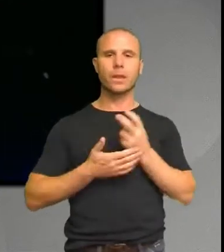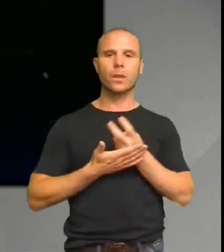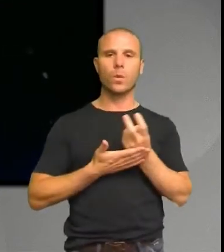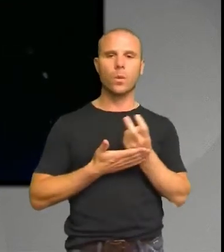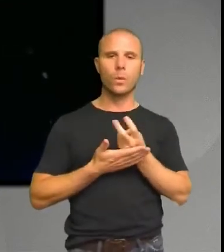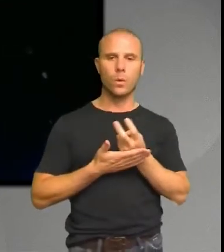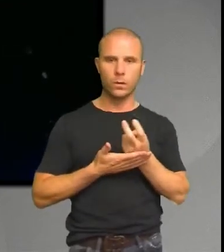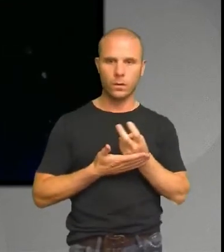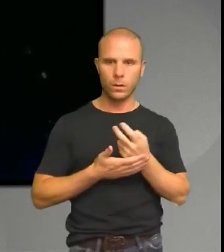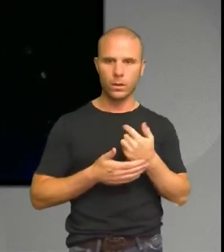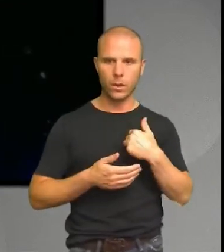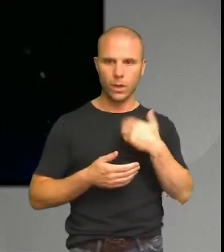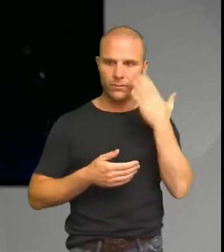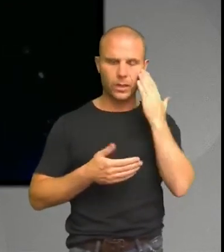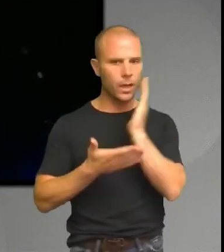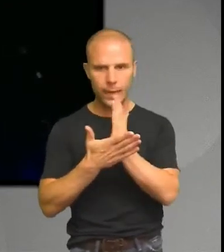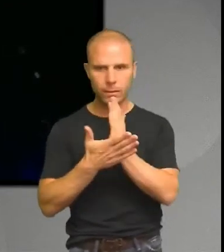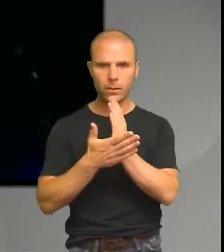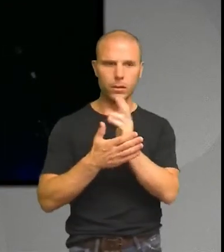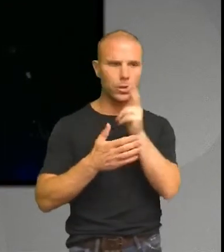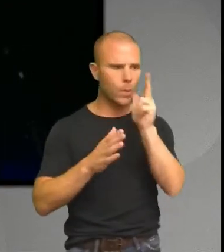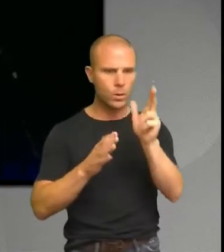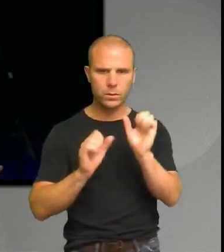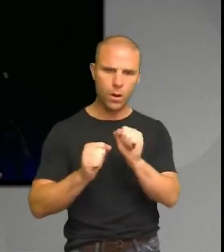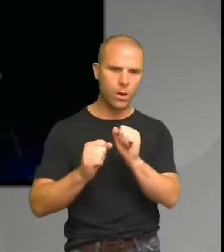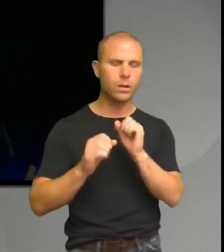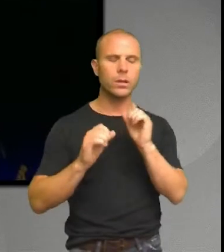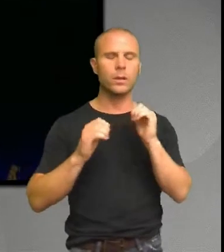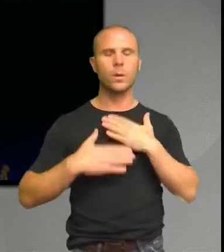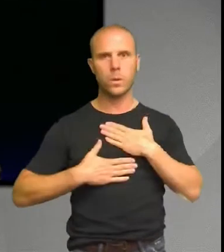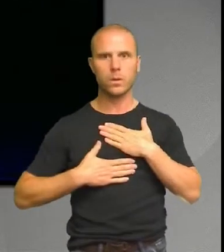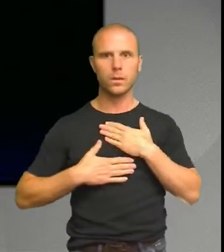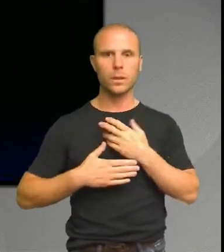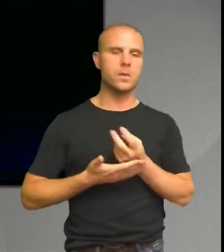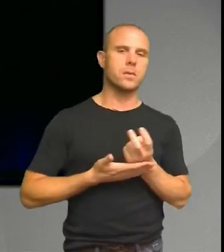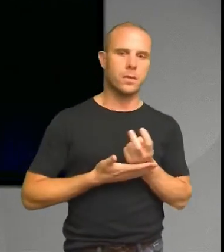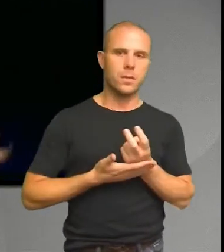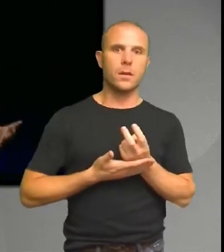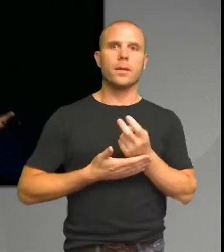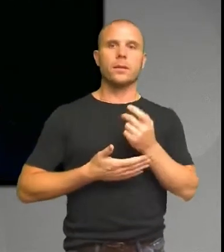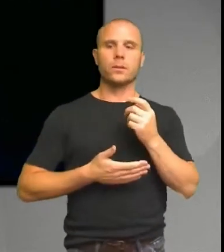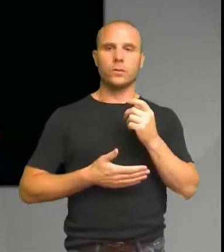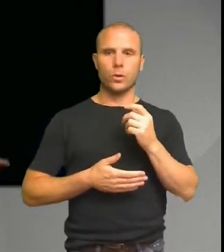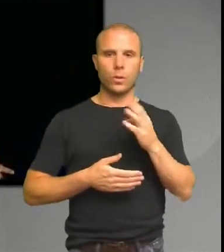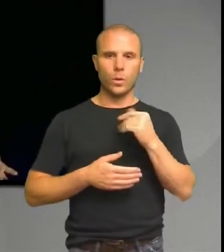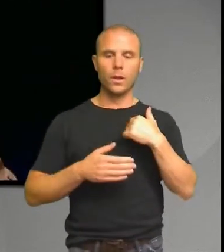visste att allting var rätt, jag hade kollat det här. Allting är rätt nu, nu kommer jag komma härifrån. Så började det sänka sig ett lugn över mig på något sätt.